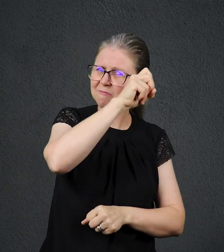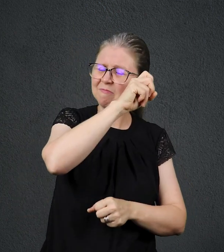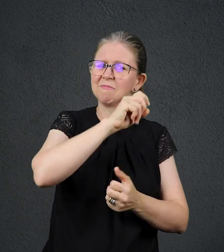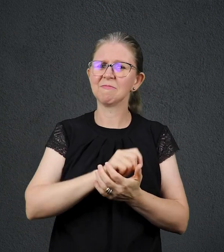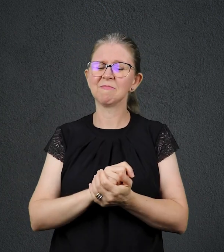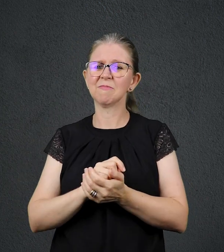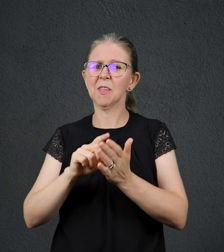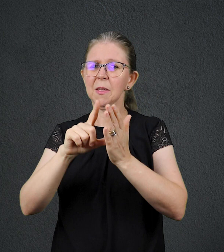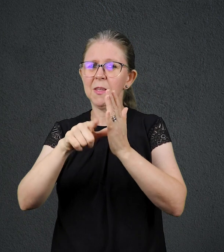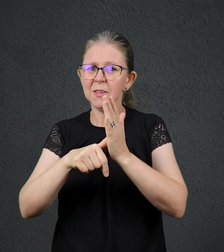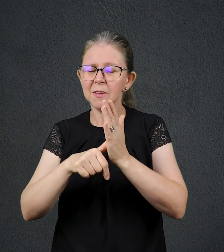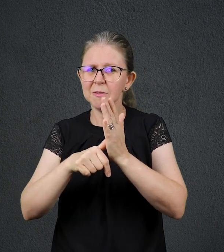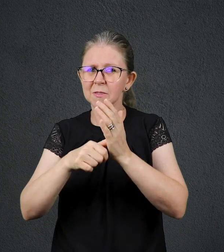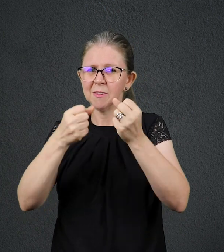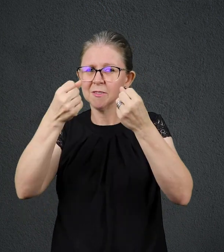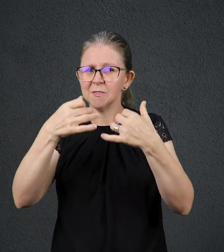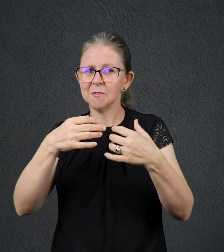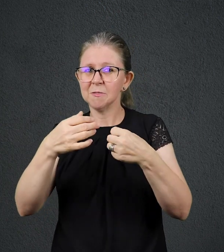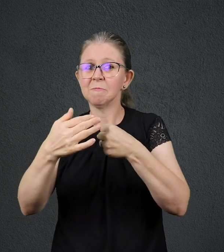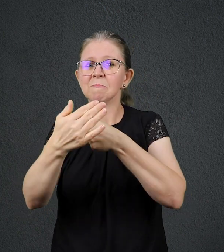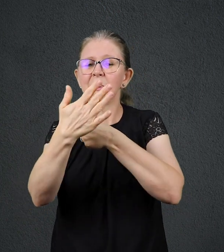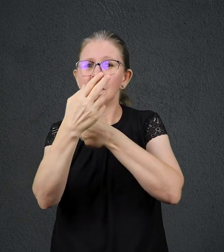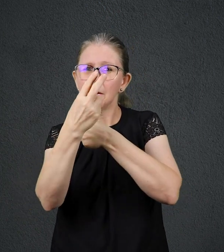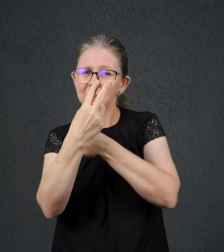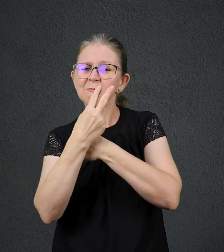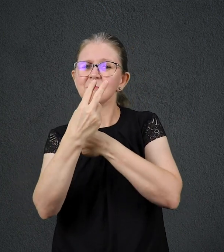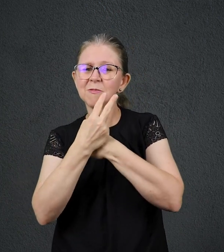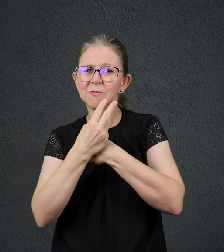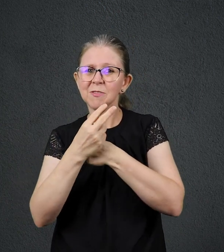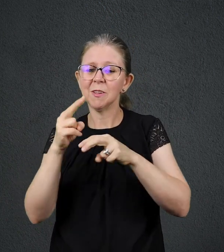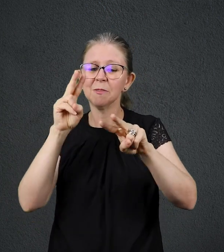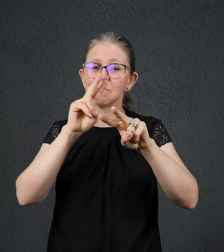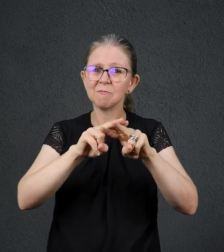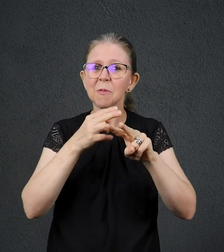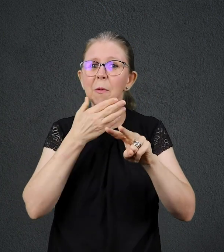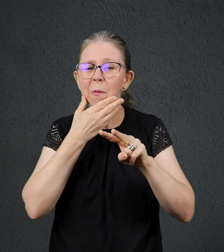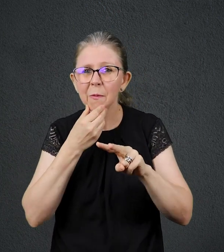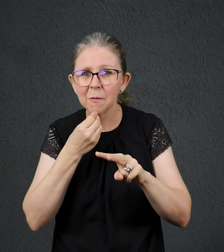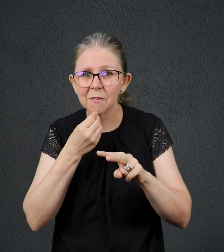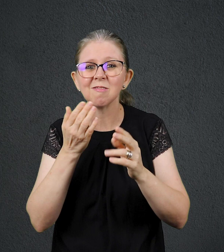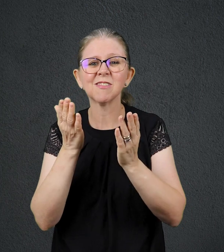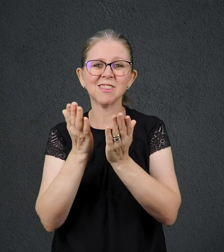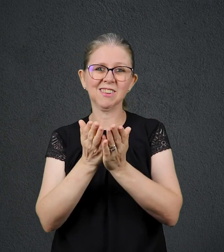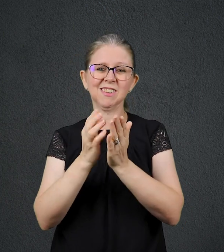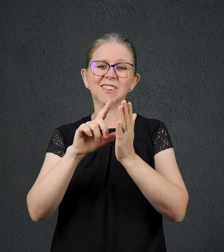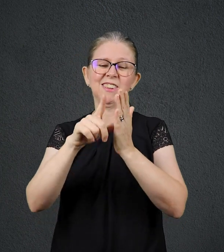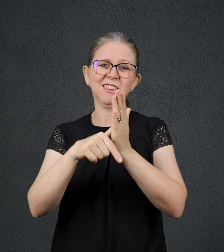um prisioneiro cristão, que todos os dias cuidava de suas feridas, tornou-se seguidor de Jesus por causa do amor